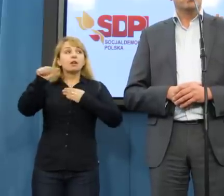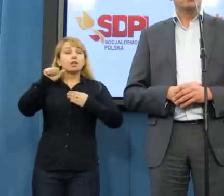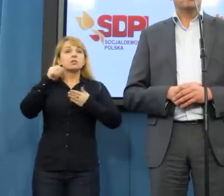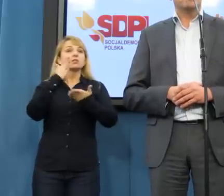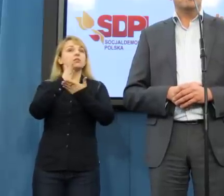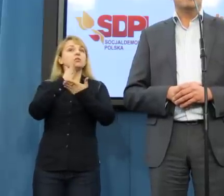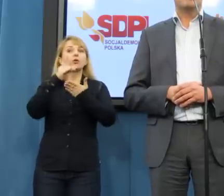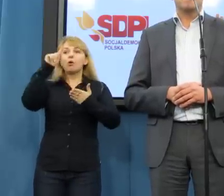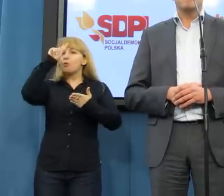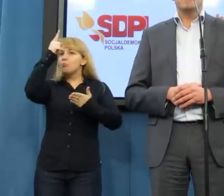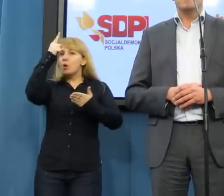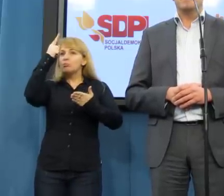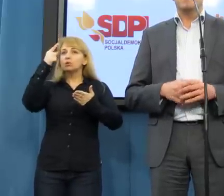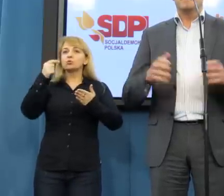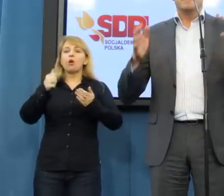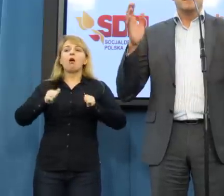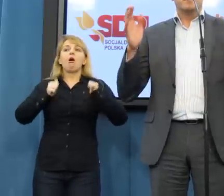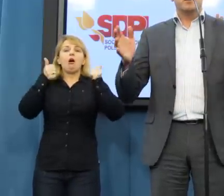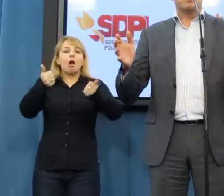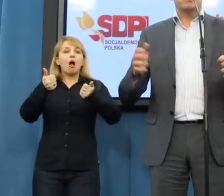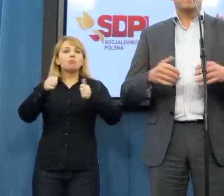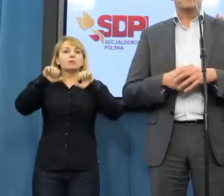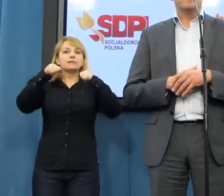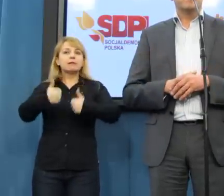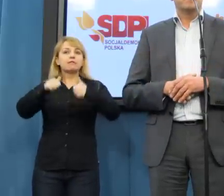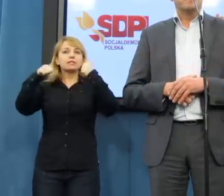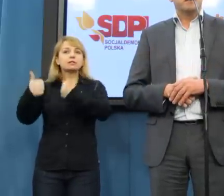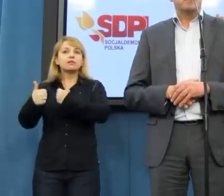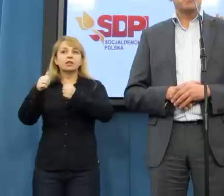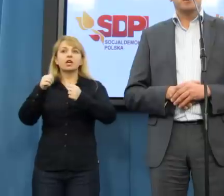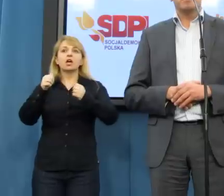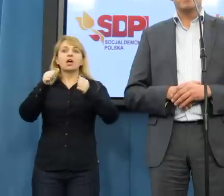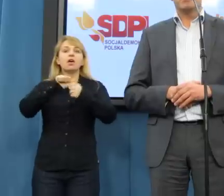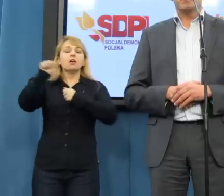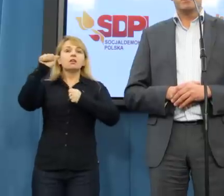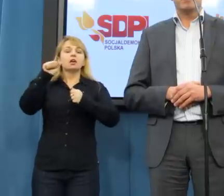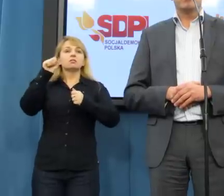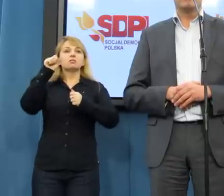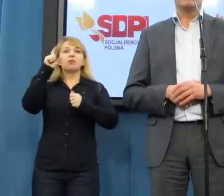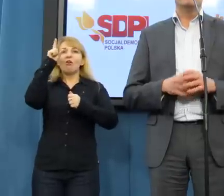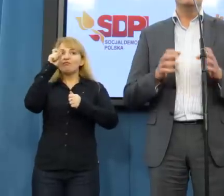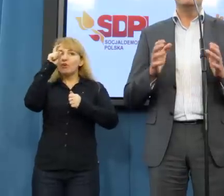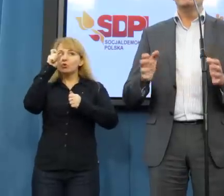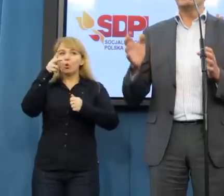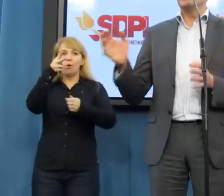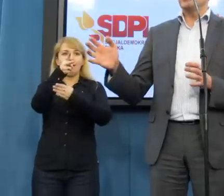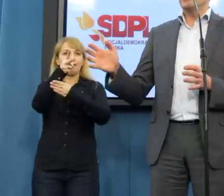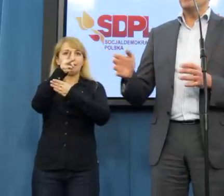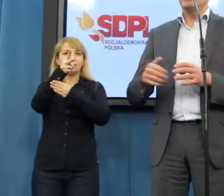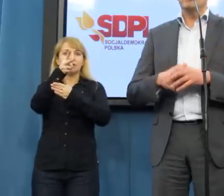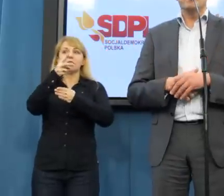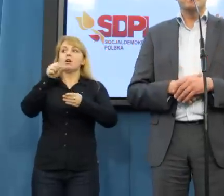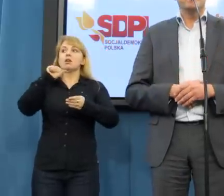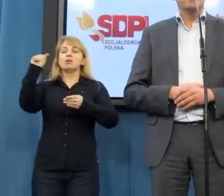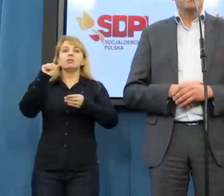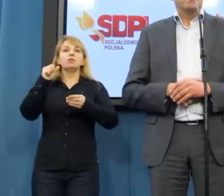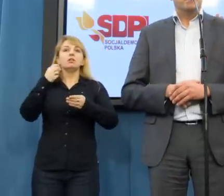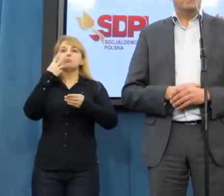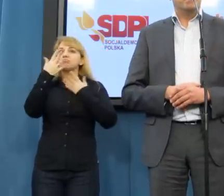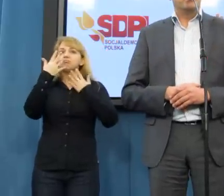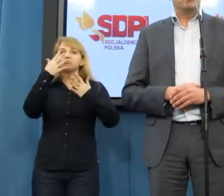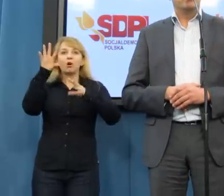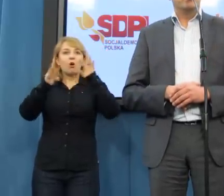pomyśle stawiania, gdzie popadnie stacjonarnych fotoradarów i tylko po to, aby one